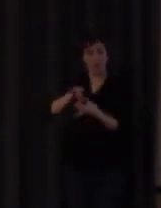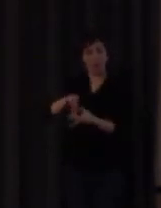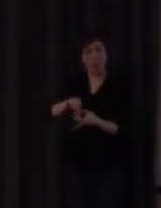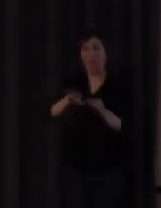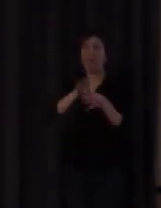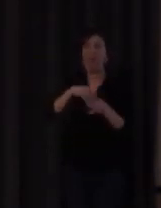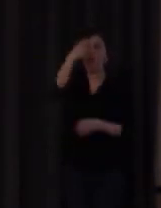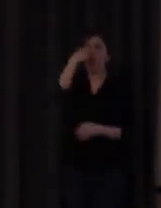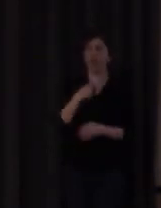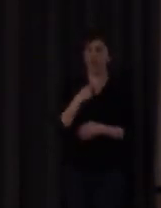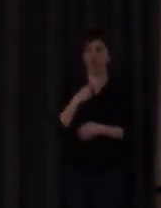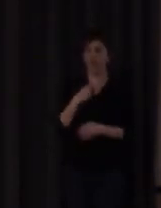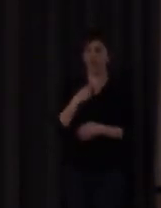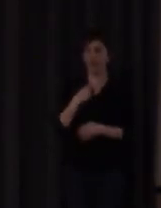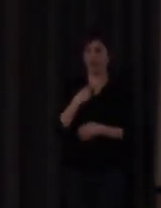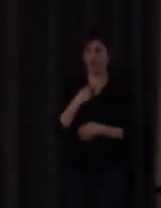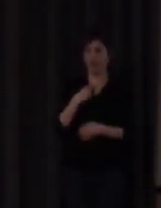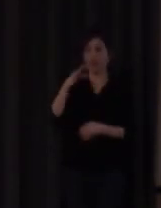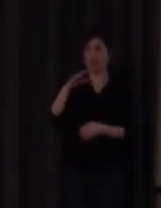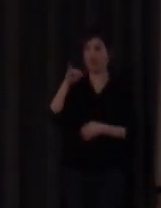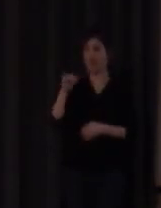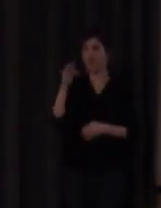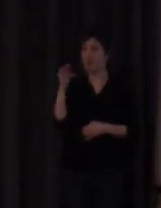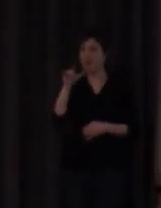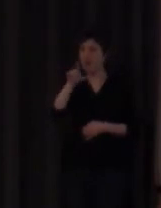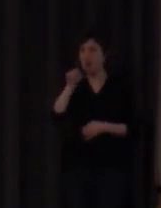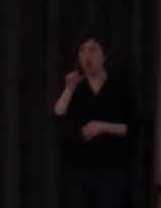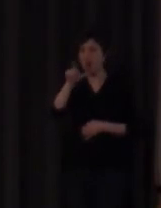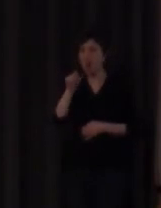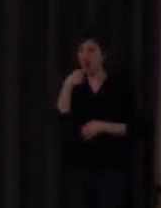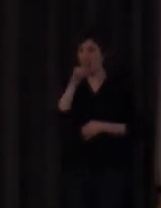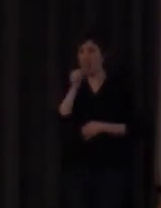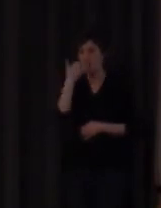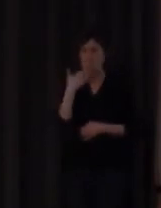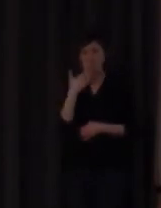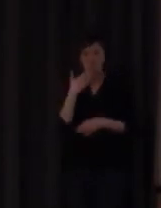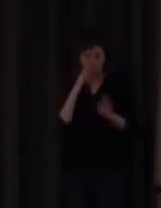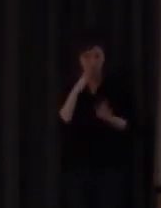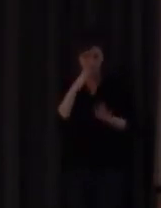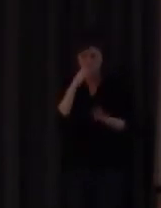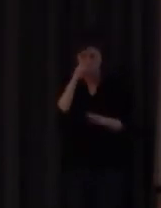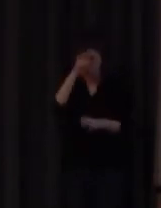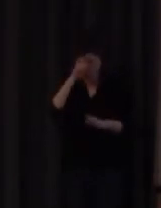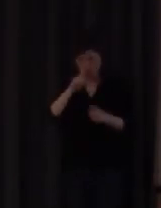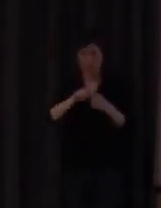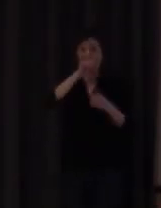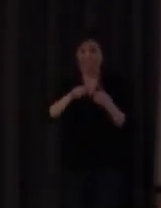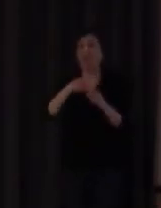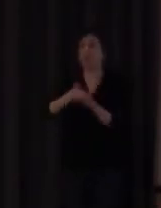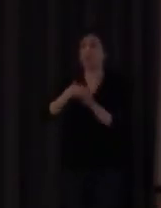ceguera algo así como la tiflología me parece que se llama y la lengua de signos española